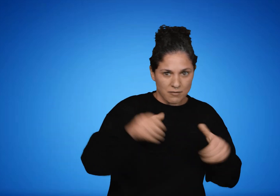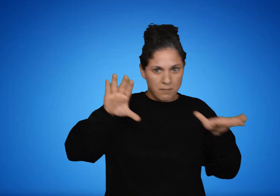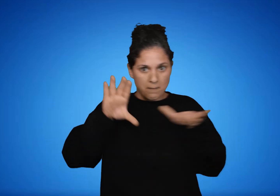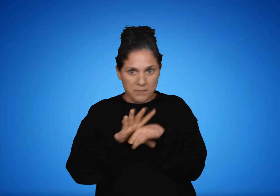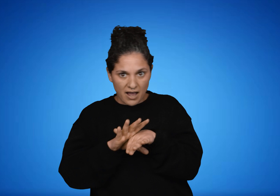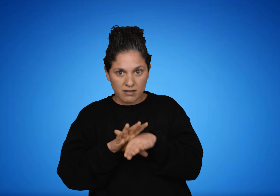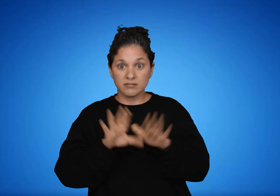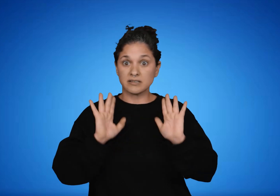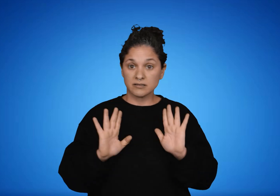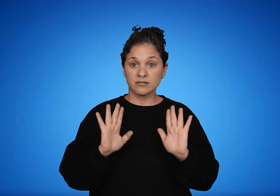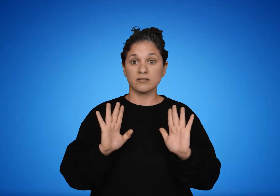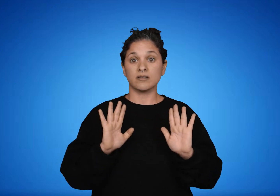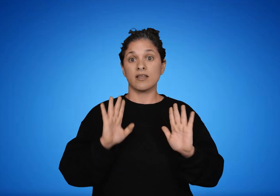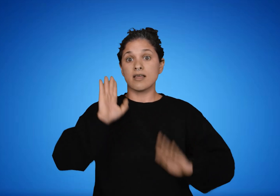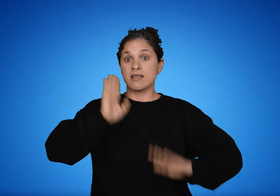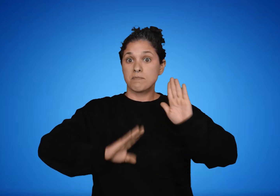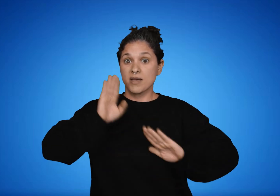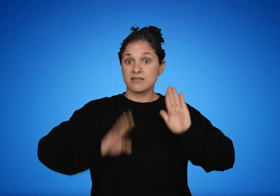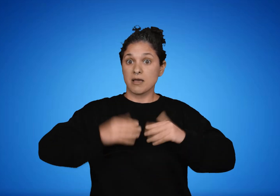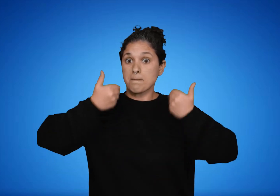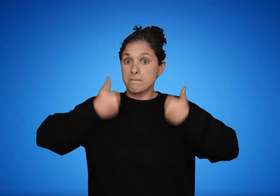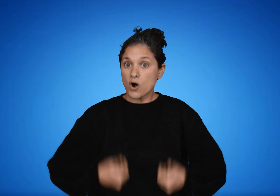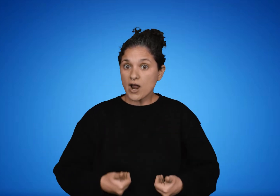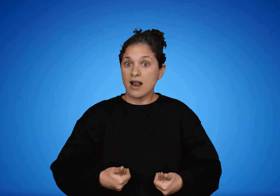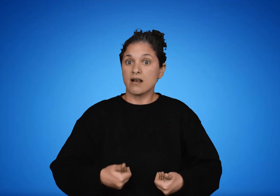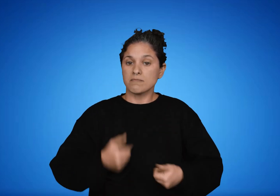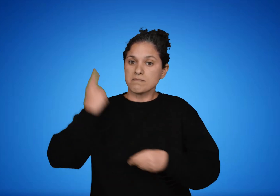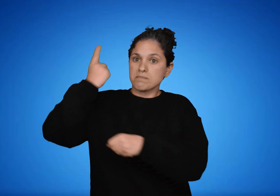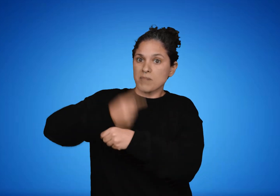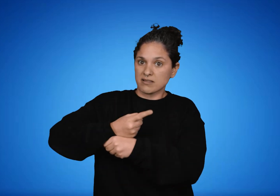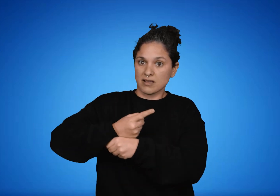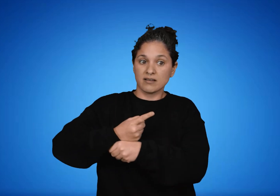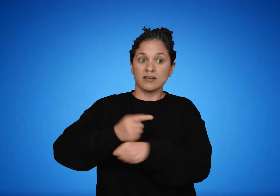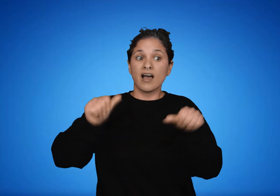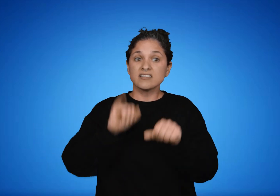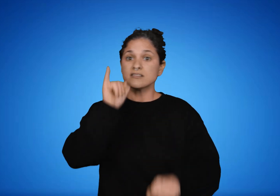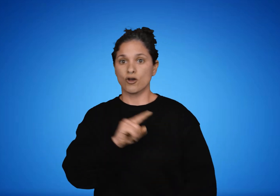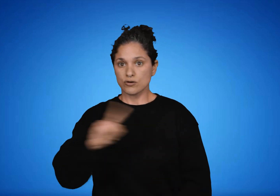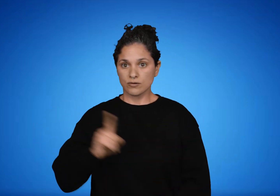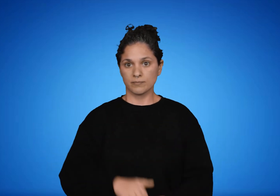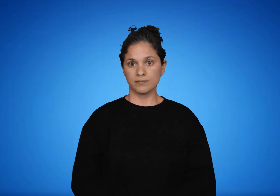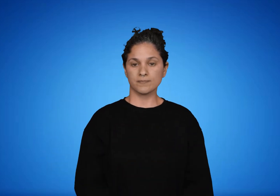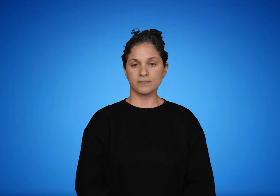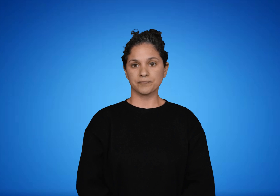ley indica, la acción es buena y debe ser realizada. Si no, es mala, por lo cual debe evitarse.